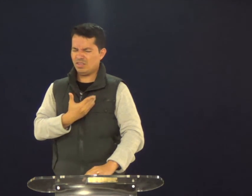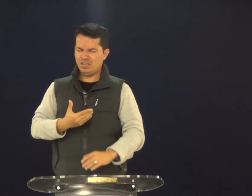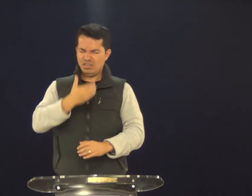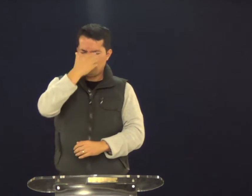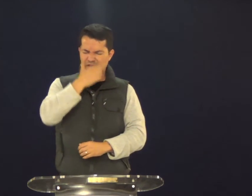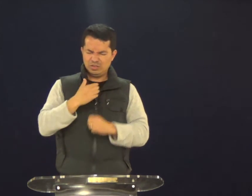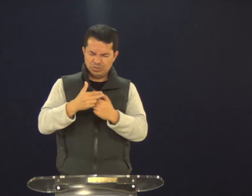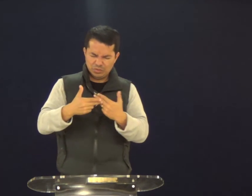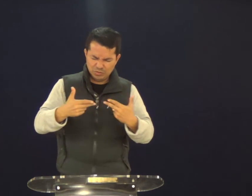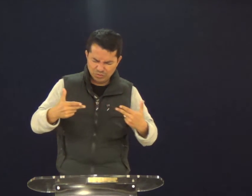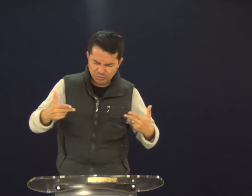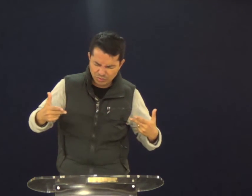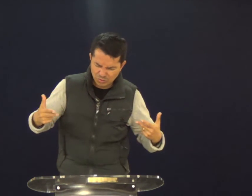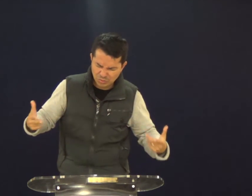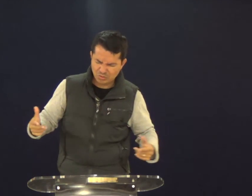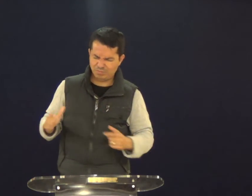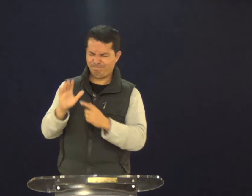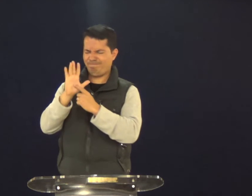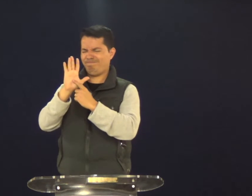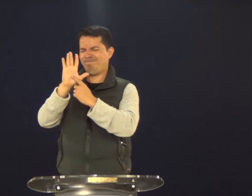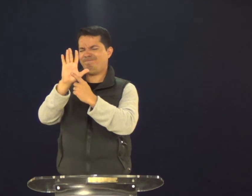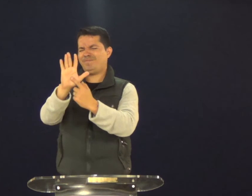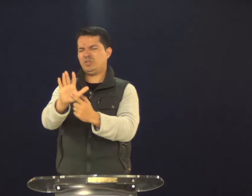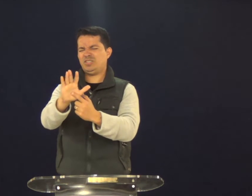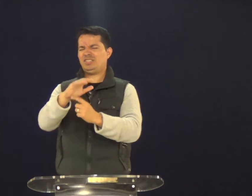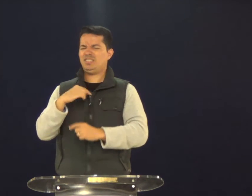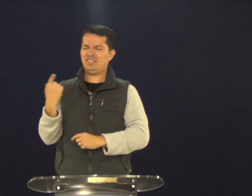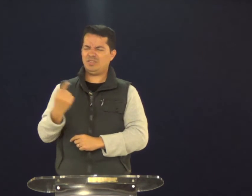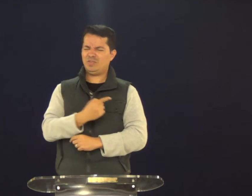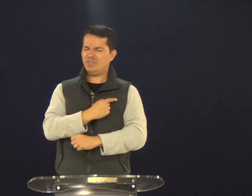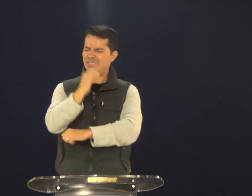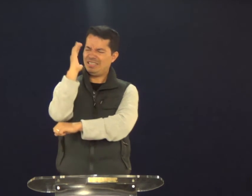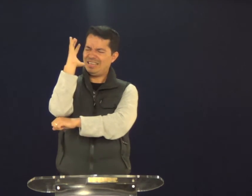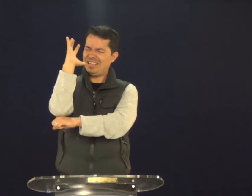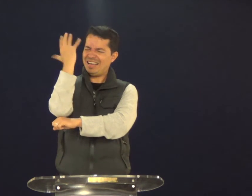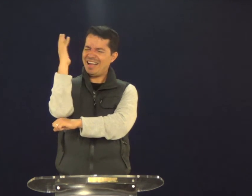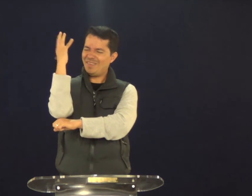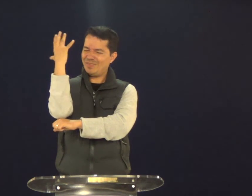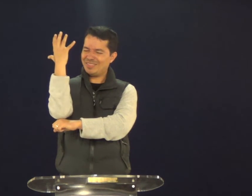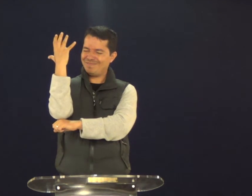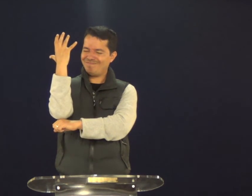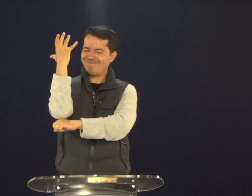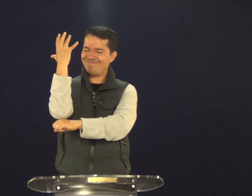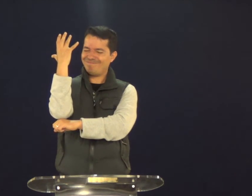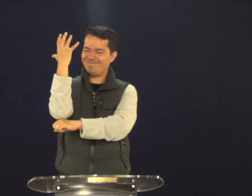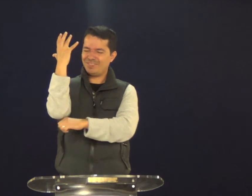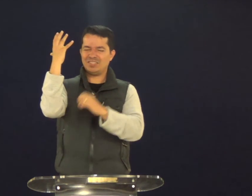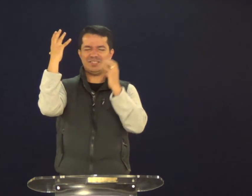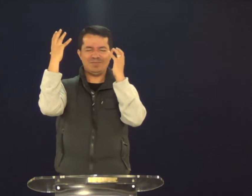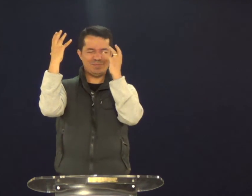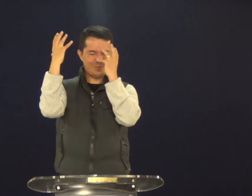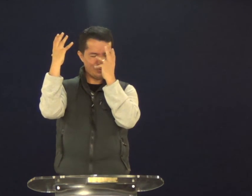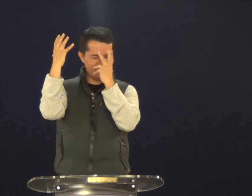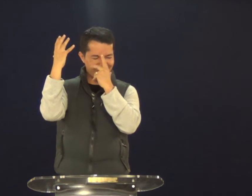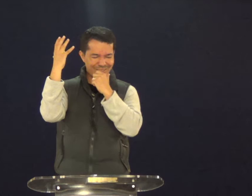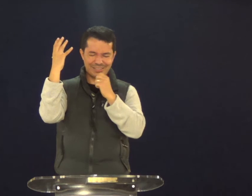amigos. Deus, esse fruto, mostra que a nossa árvore é